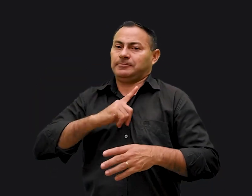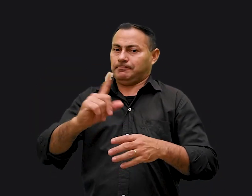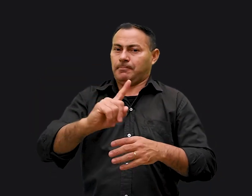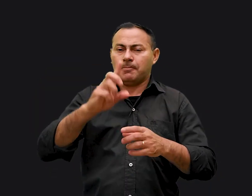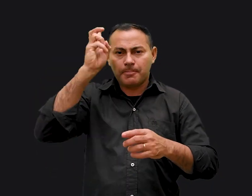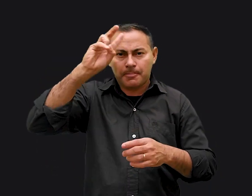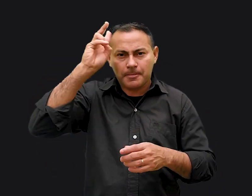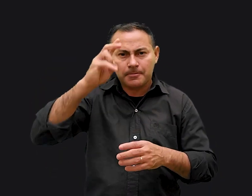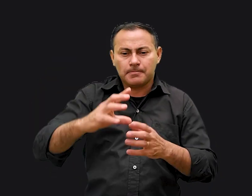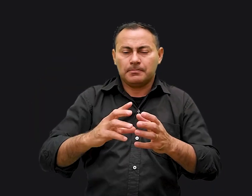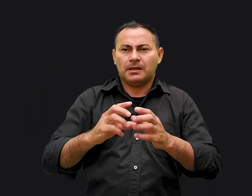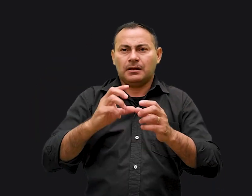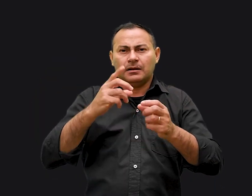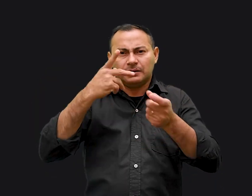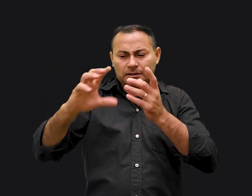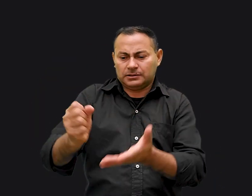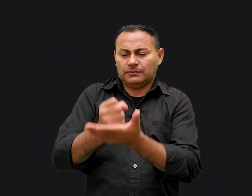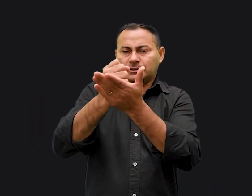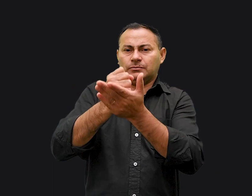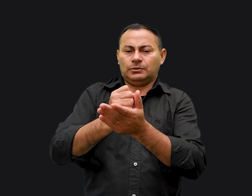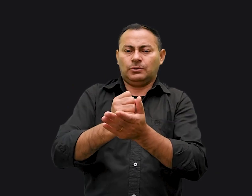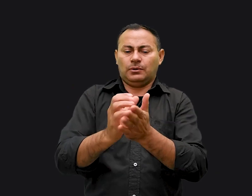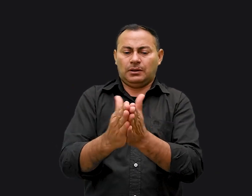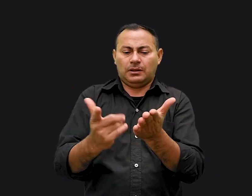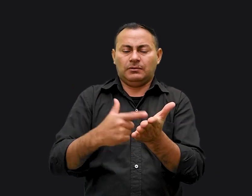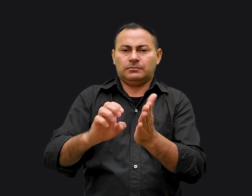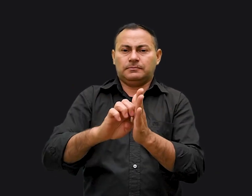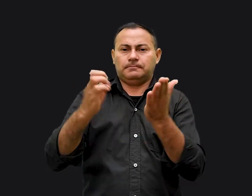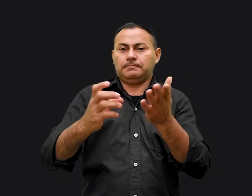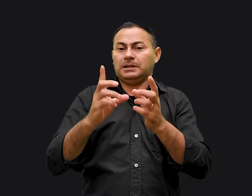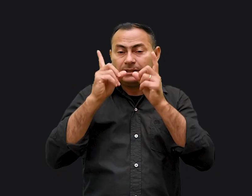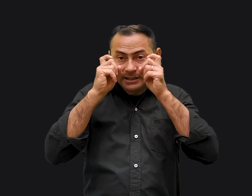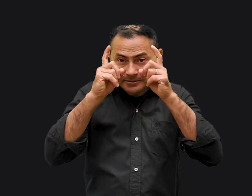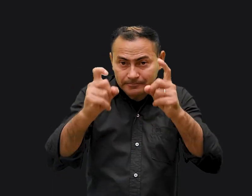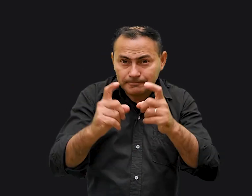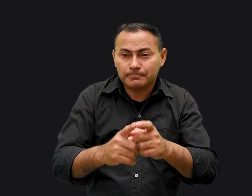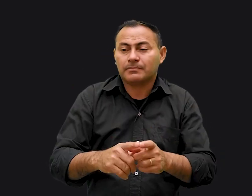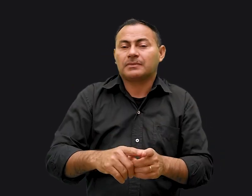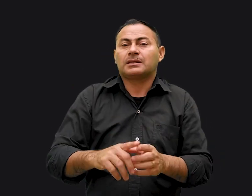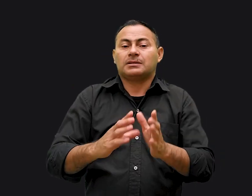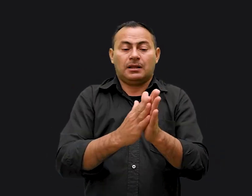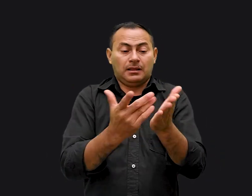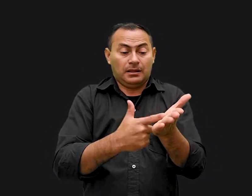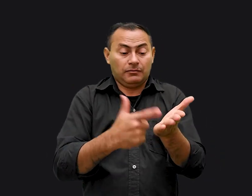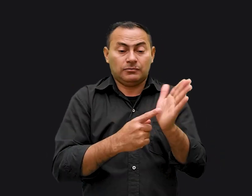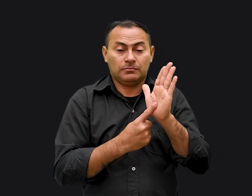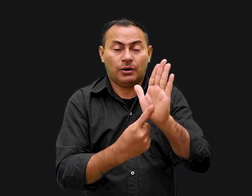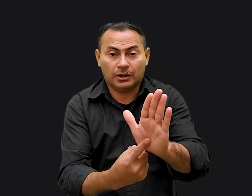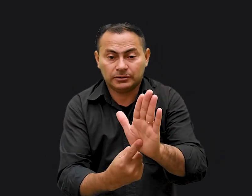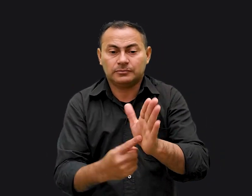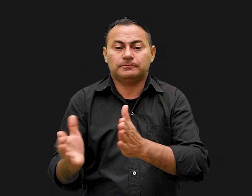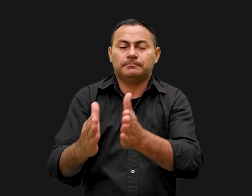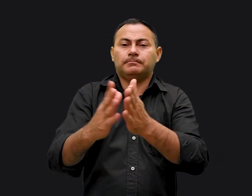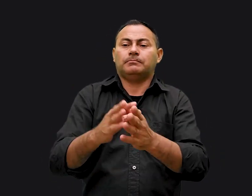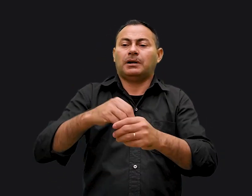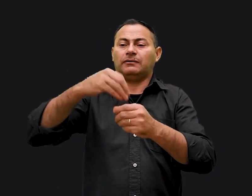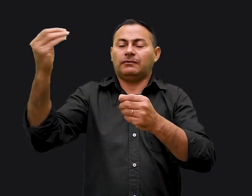Lembre, a alegoria da salvação no livro de Êxodo É algo muito interessante Este livro nos mostra o caminho para fora